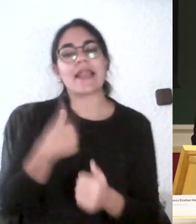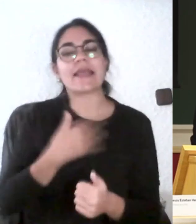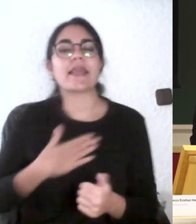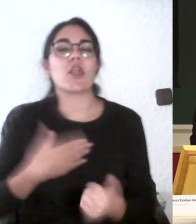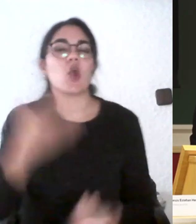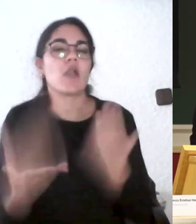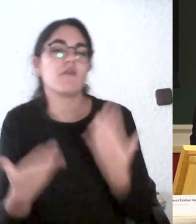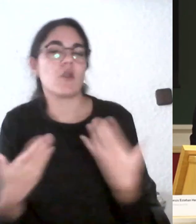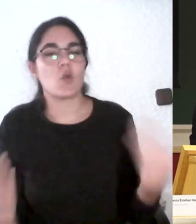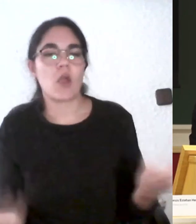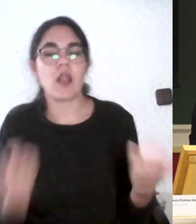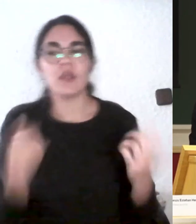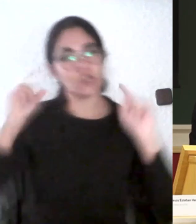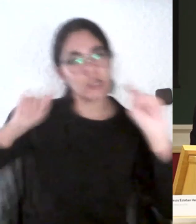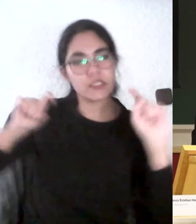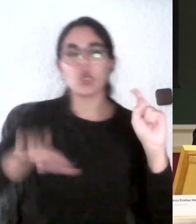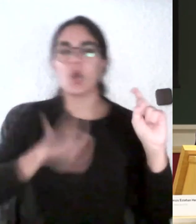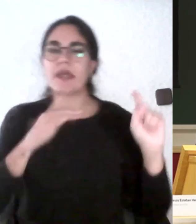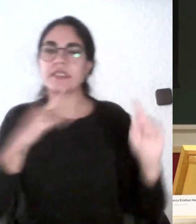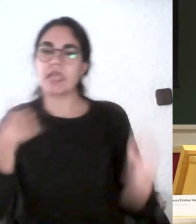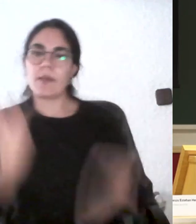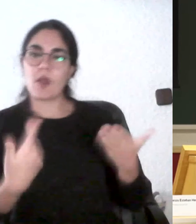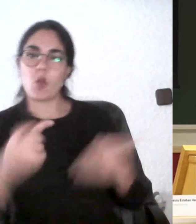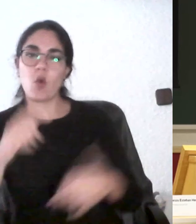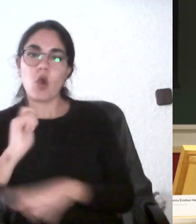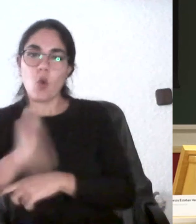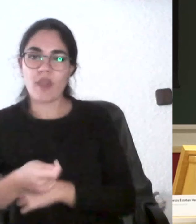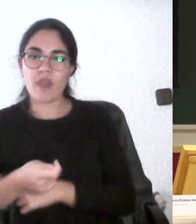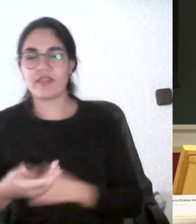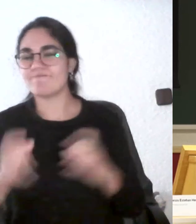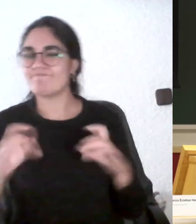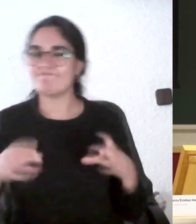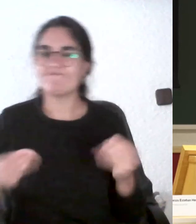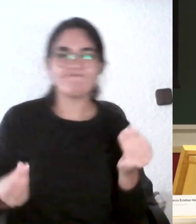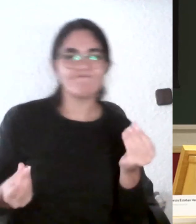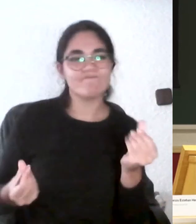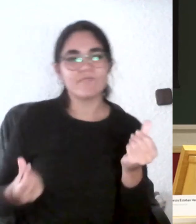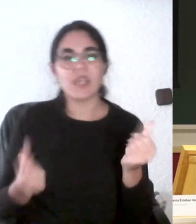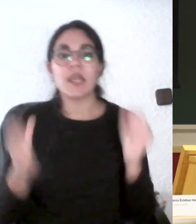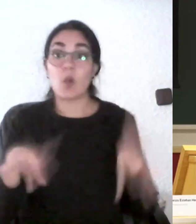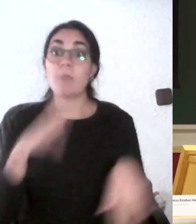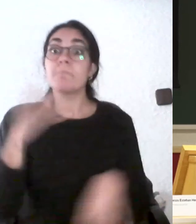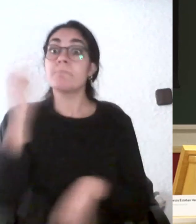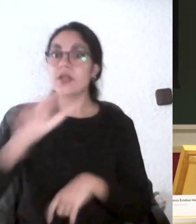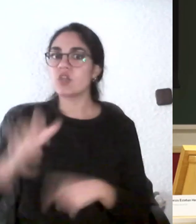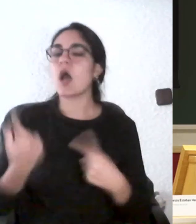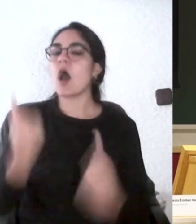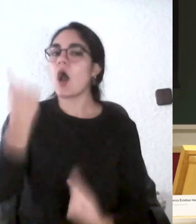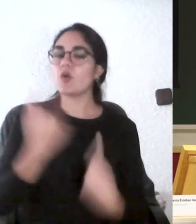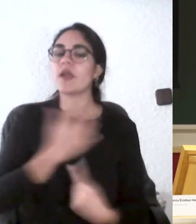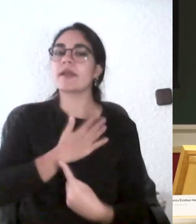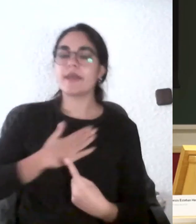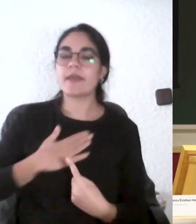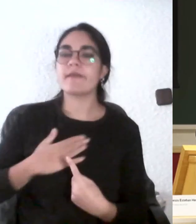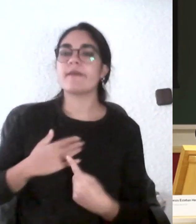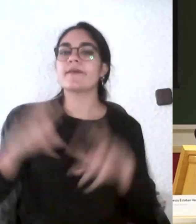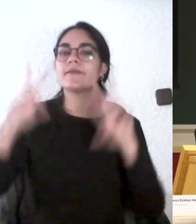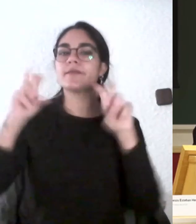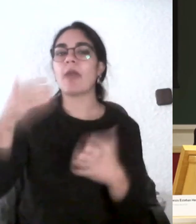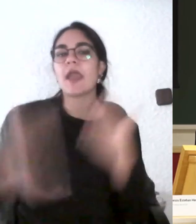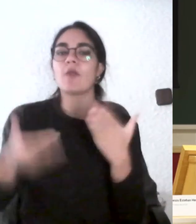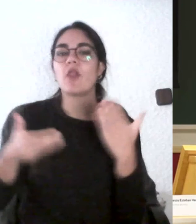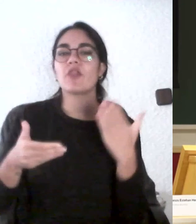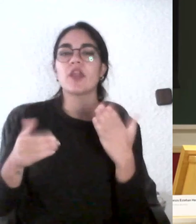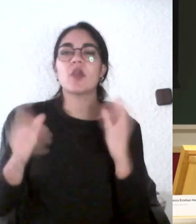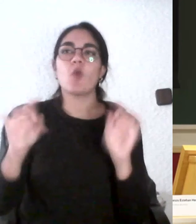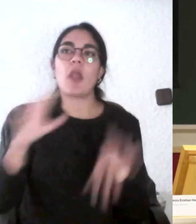hay gente que plantea la introducción de elementos externos a la evaluación por ejemplo entonces